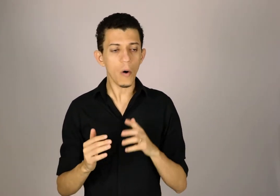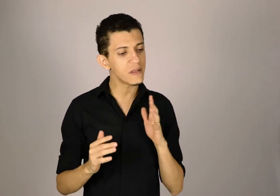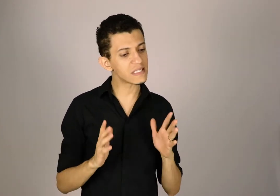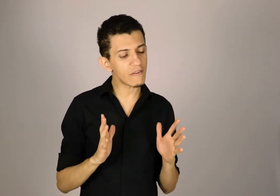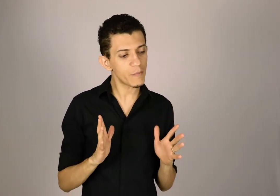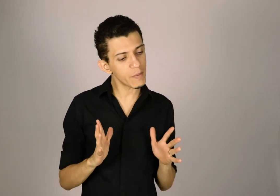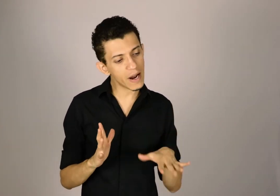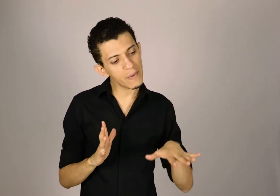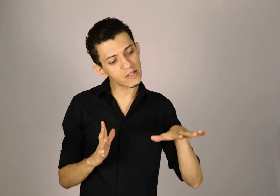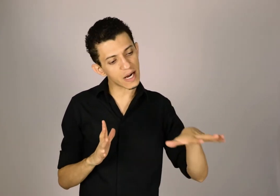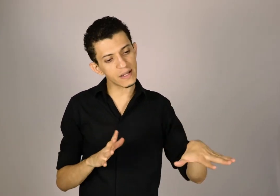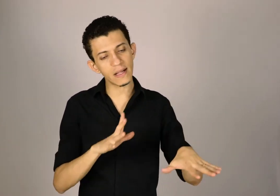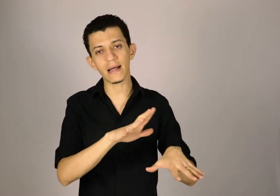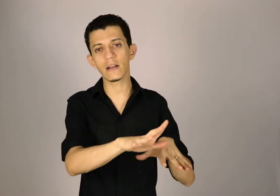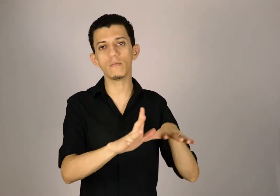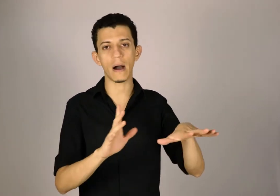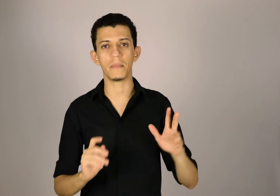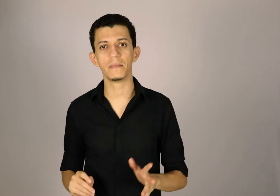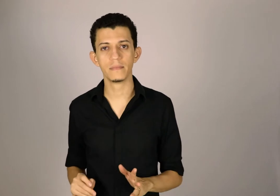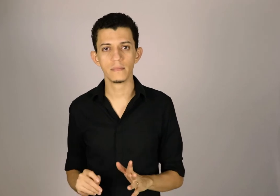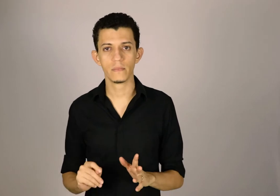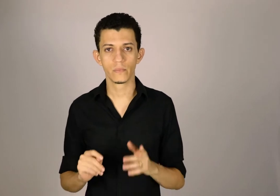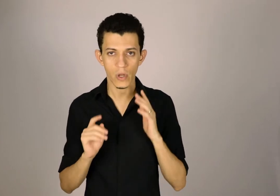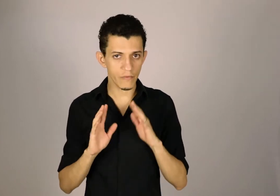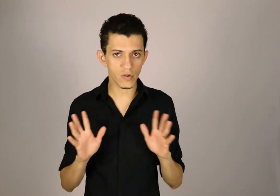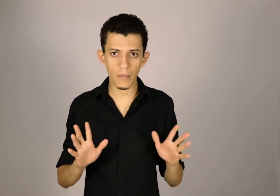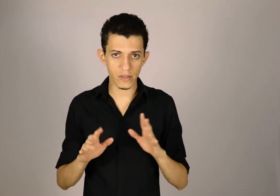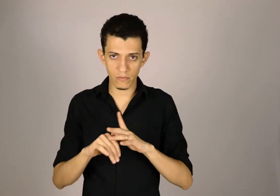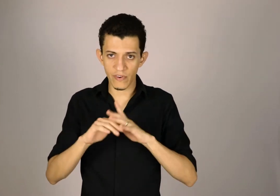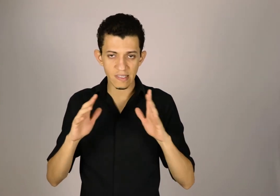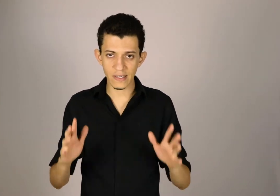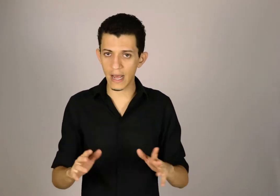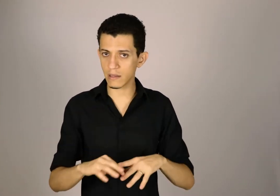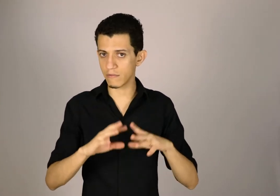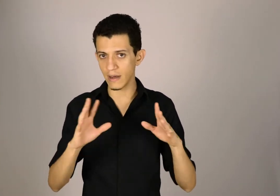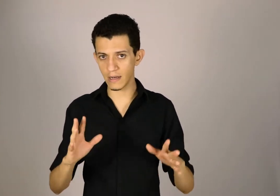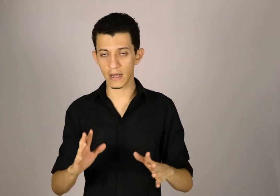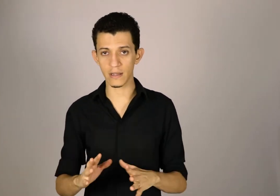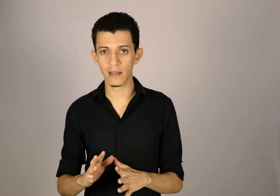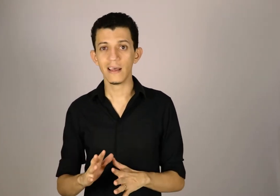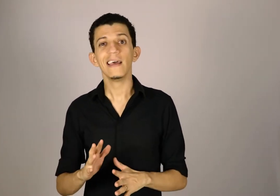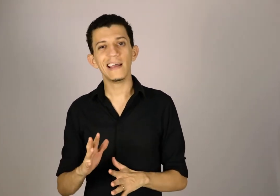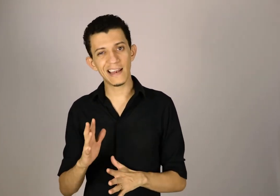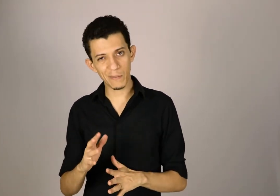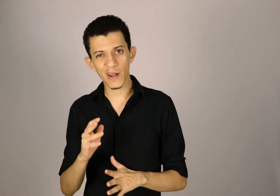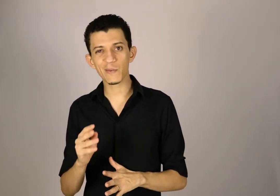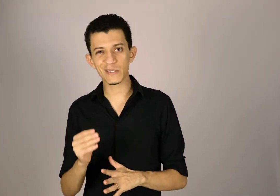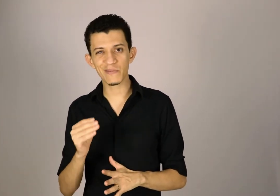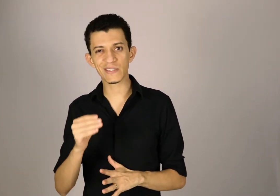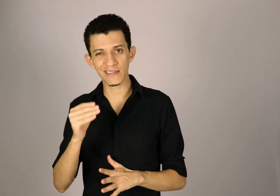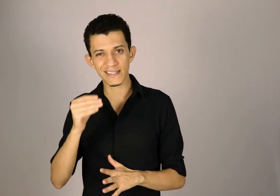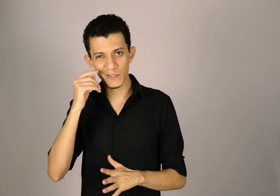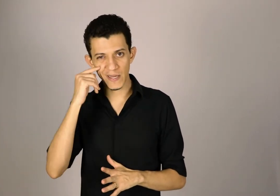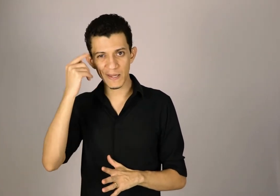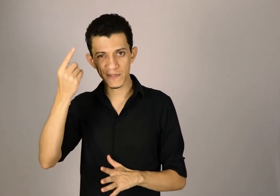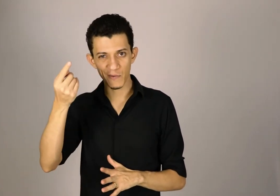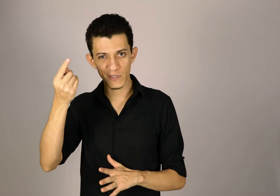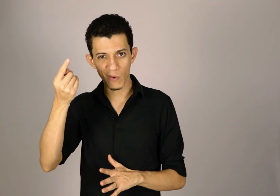Observe primeiramente cada detalhe do mapa. Só visualmente, não faça nada, não fale nada. Lembrando mais uma vez que é um exercício de percepção visual,